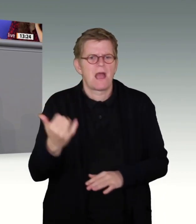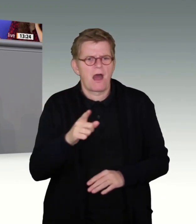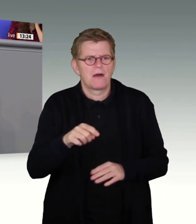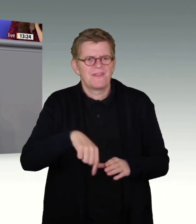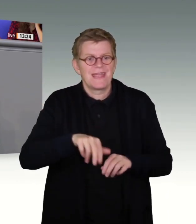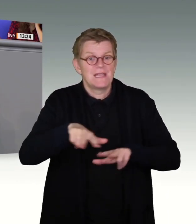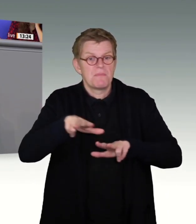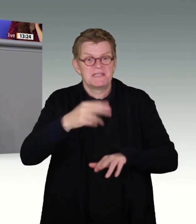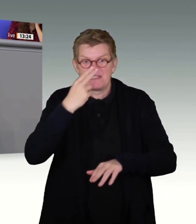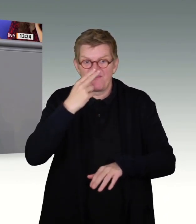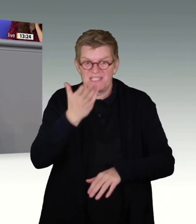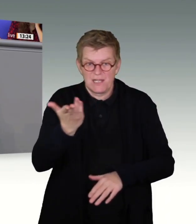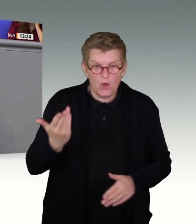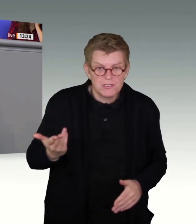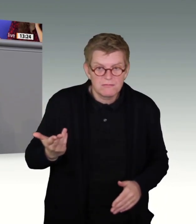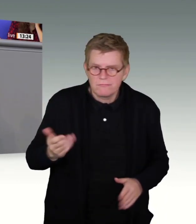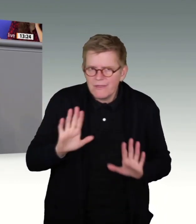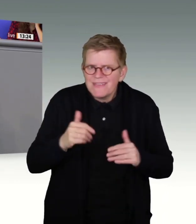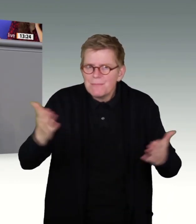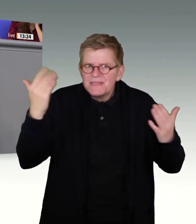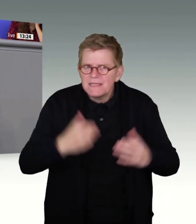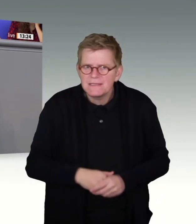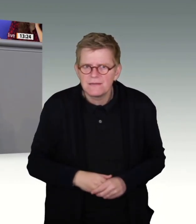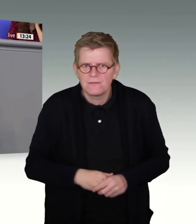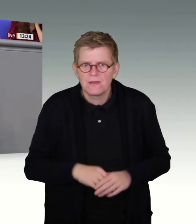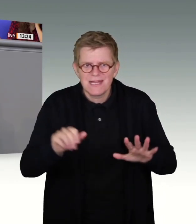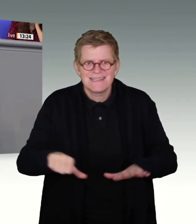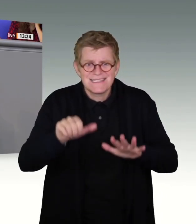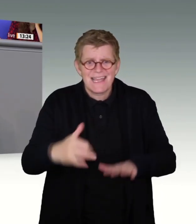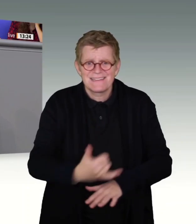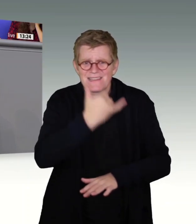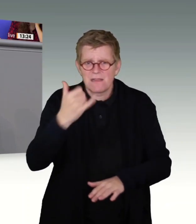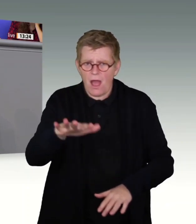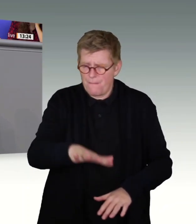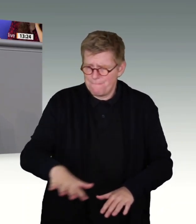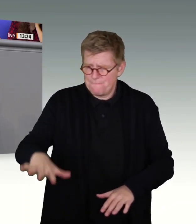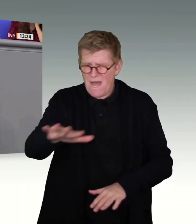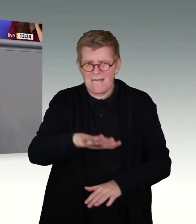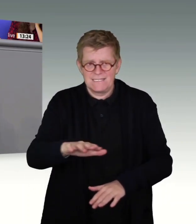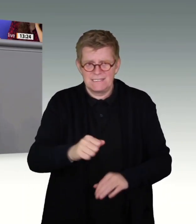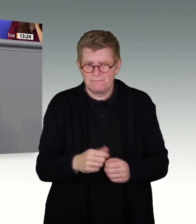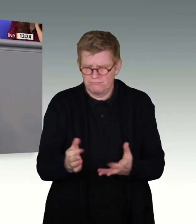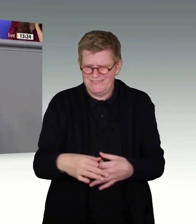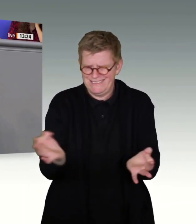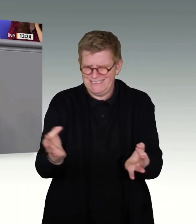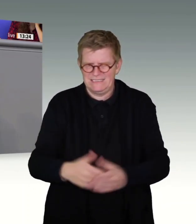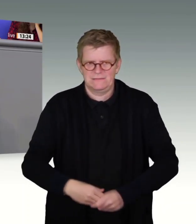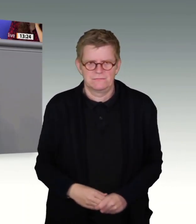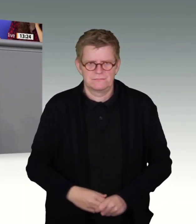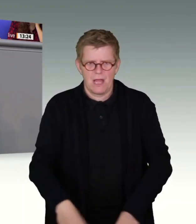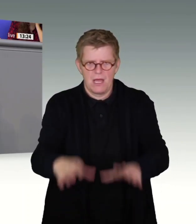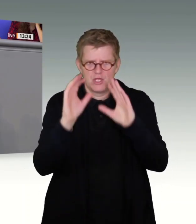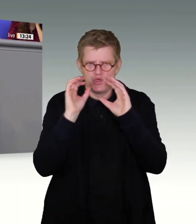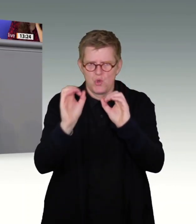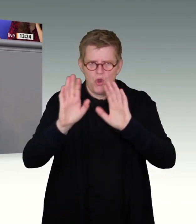Notz hat es gesagt, es gibt sie schlicht nicht. 16 Jahre haben in diesem Bereich exakt nichts hinterlassen, quasi eine